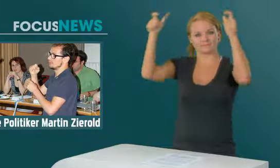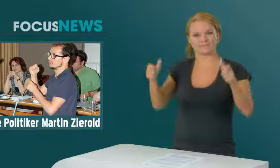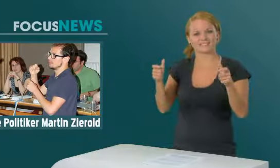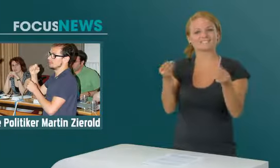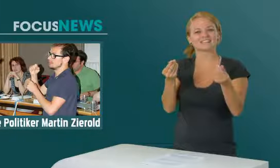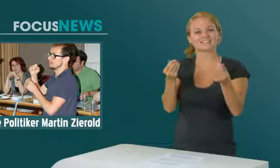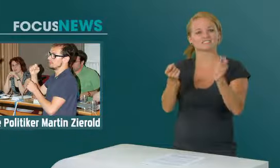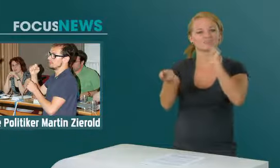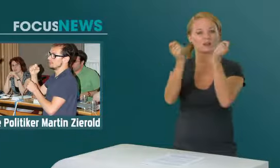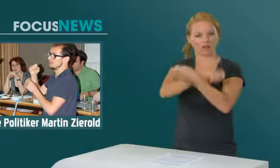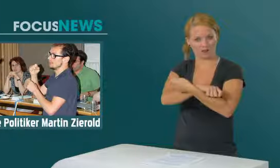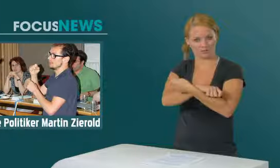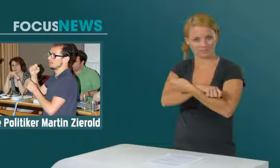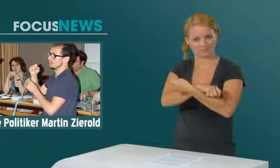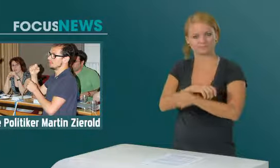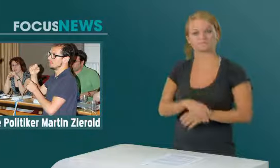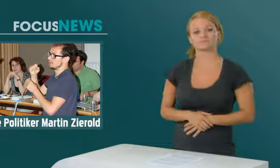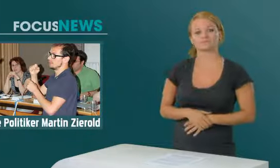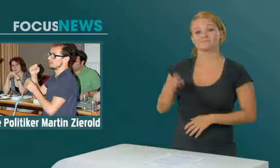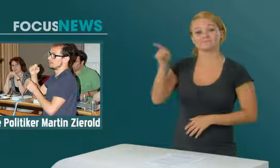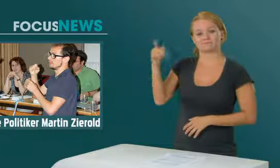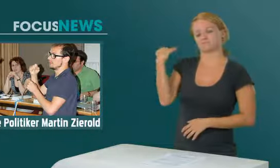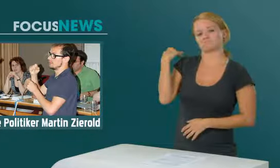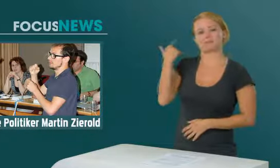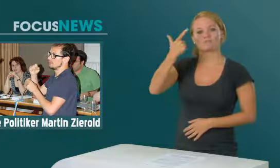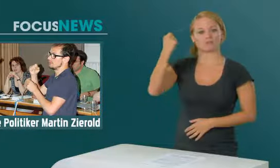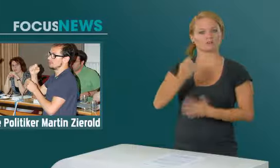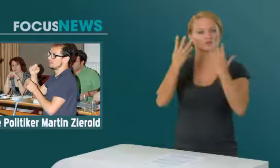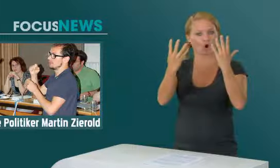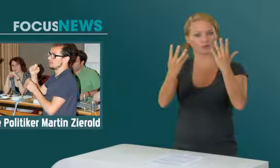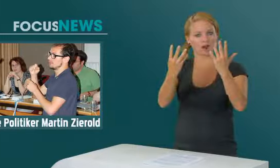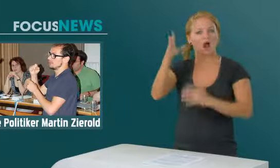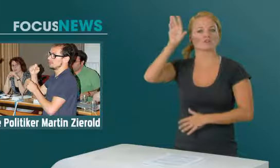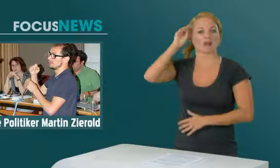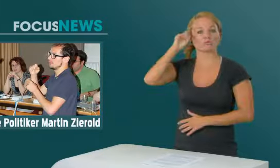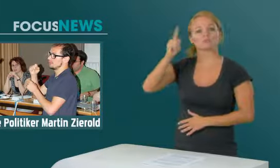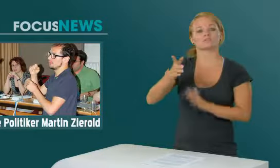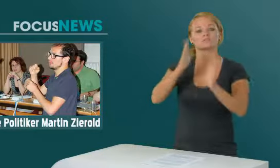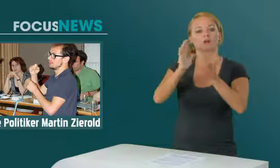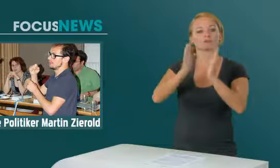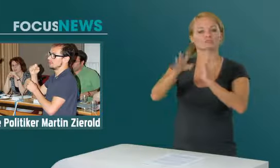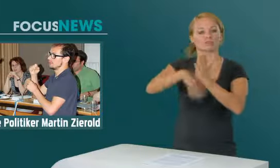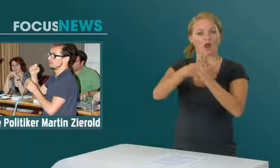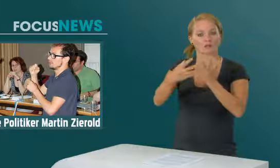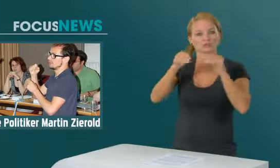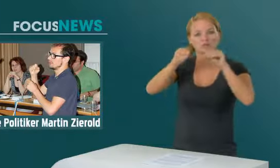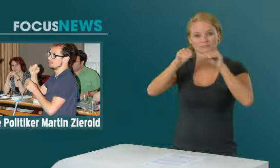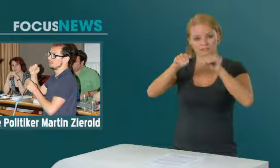2009 begann er eine Ausbildung als Gebärdensprachdozent und ist nun freiberuflich